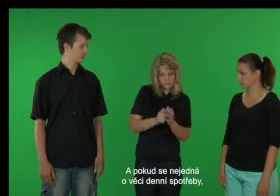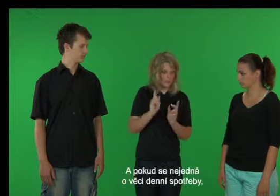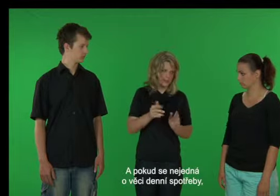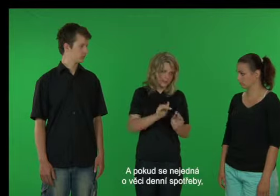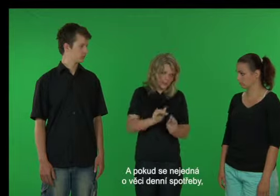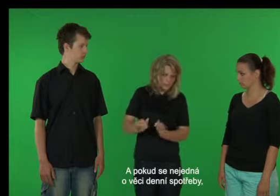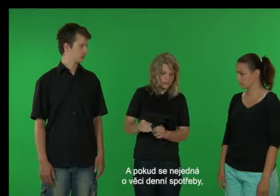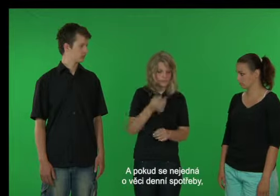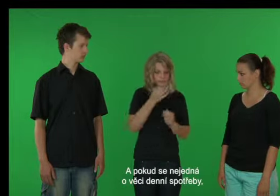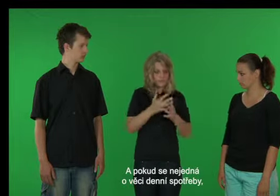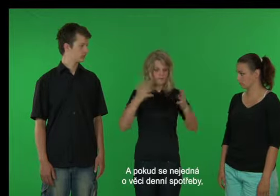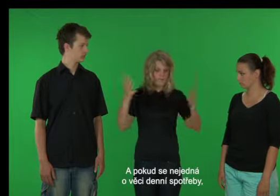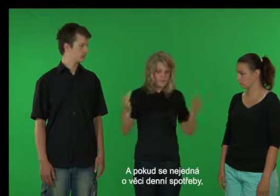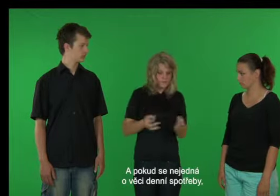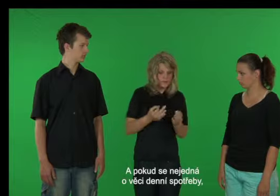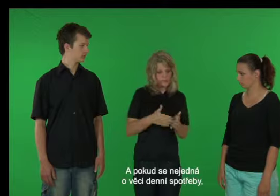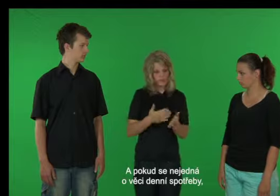měla by si je schovávat i pro případ reklamace.